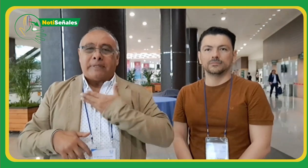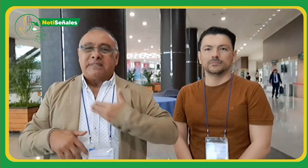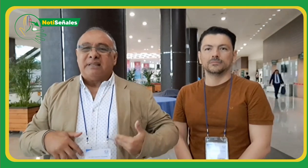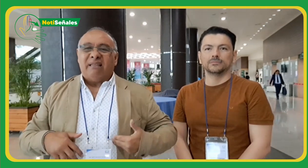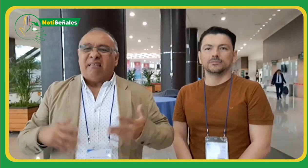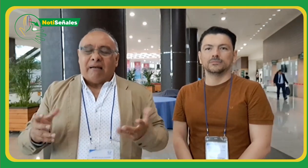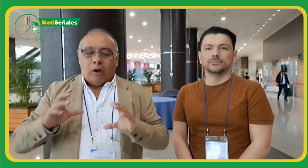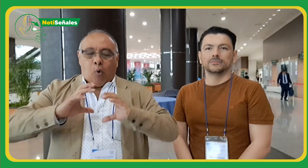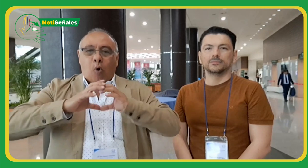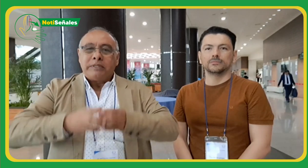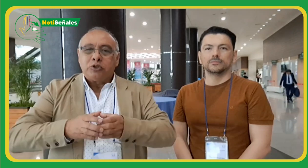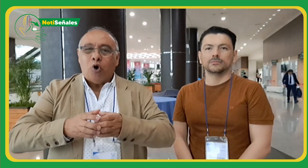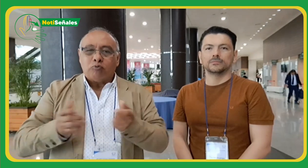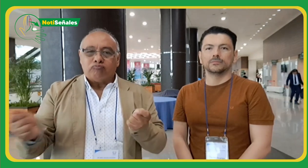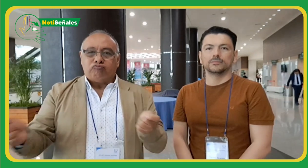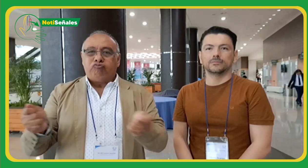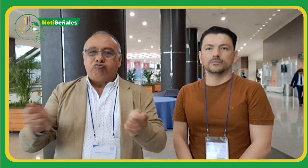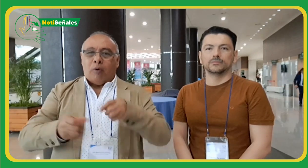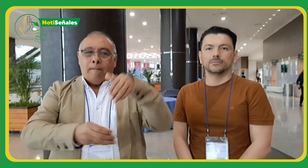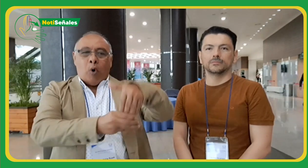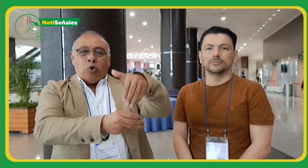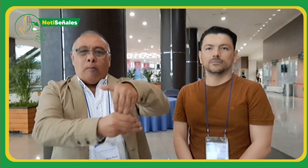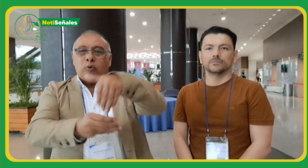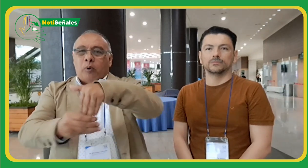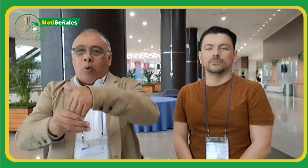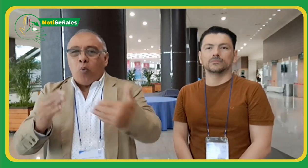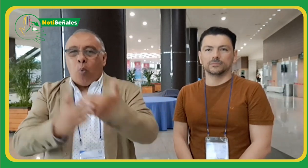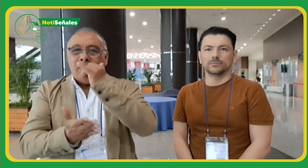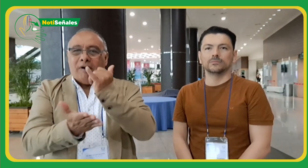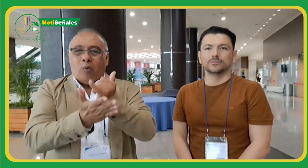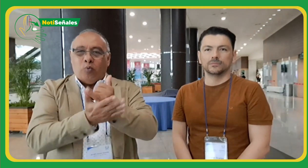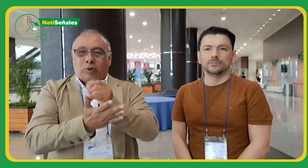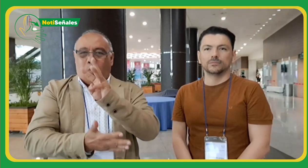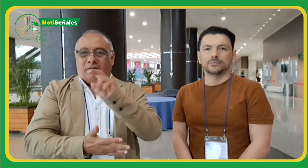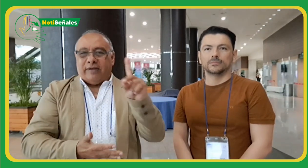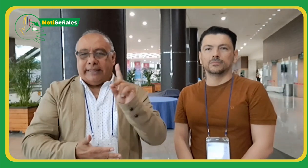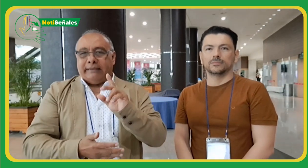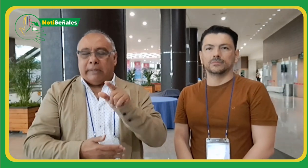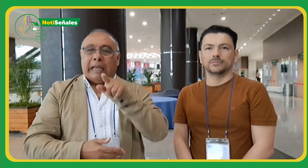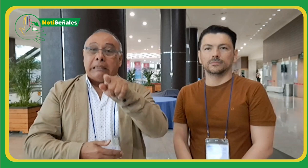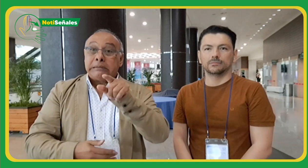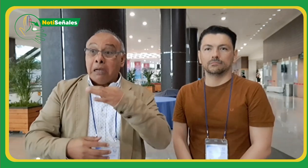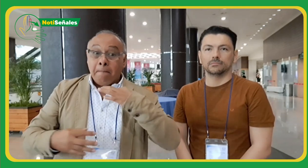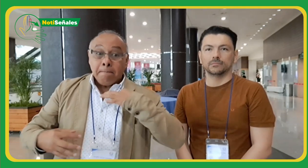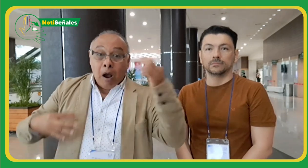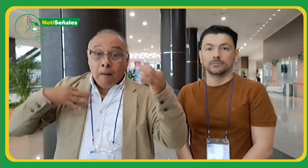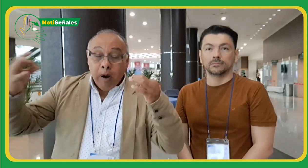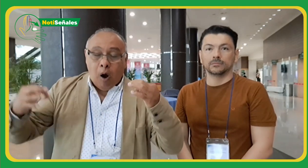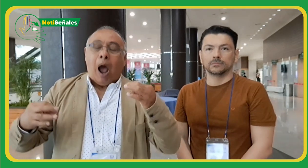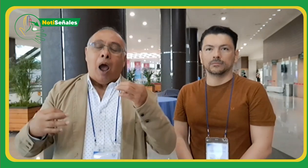WFD cubrió todos los gastos de etiquetes de avión, alojamiento y comida. No es que